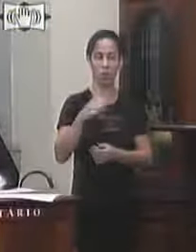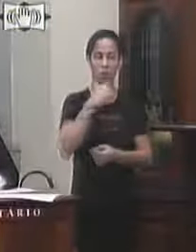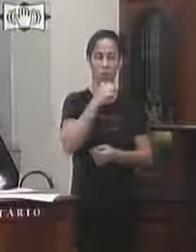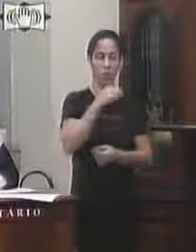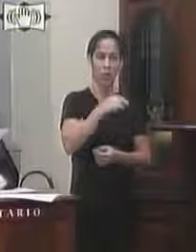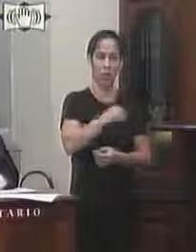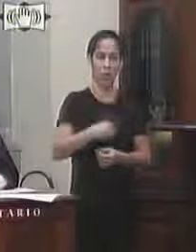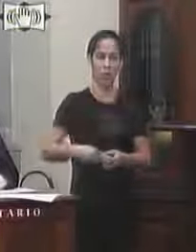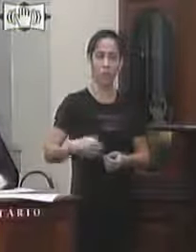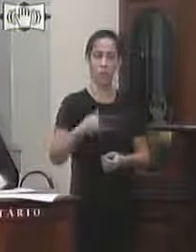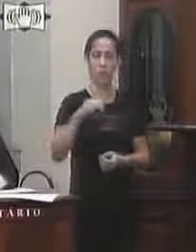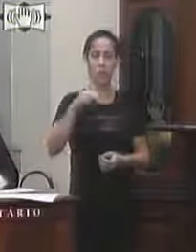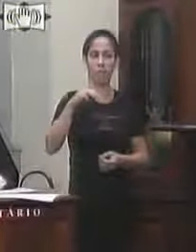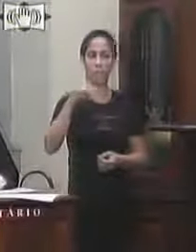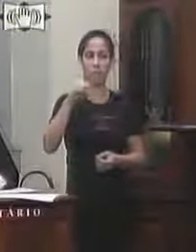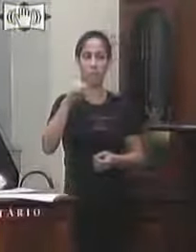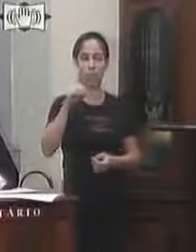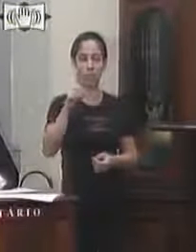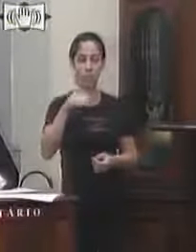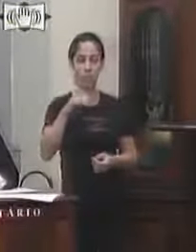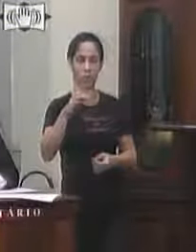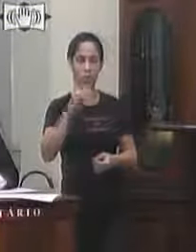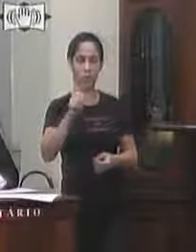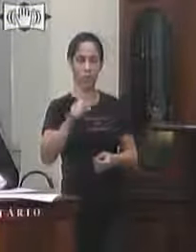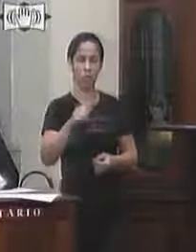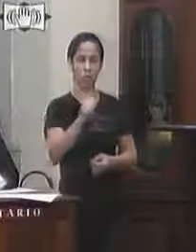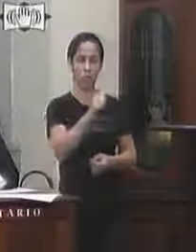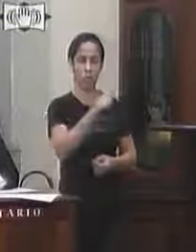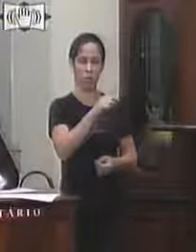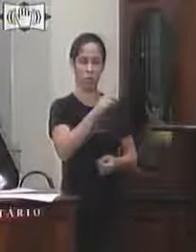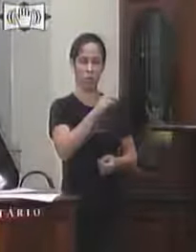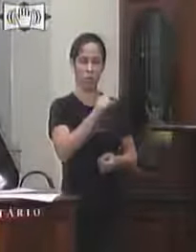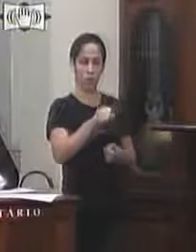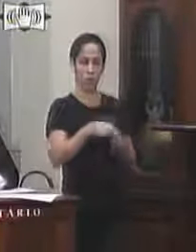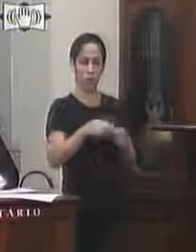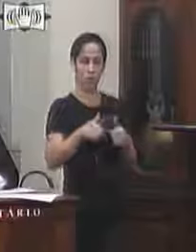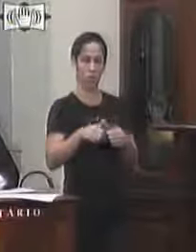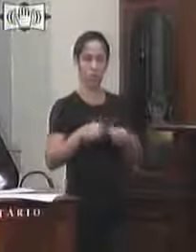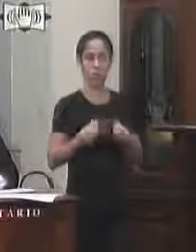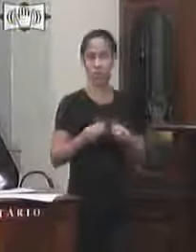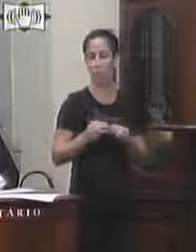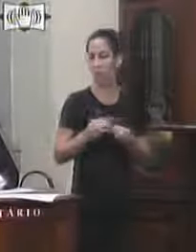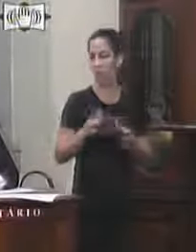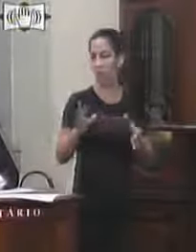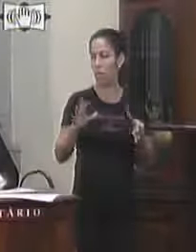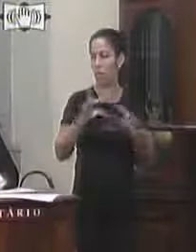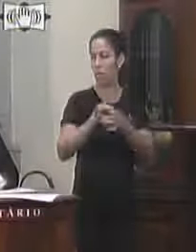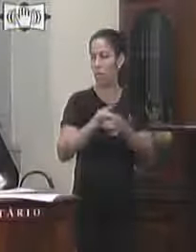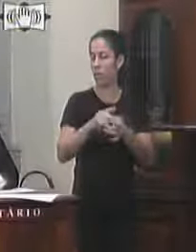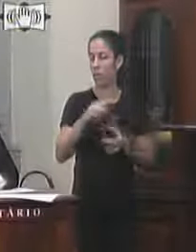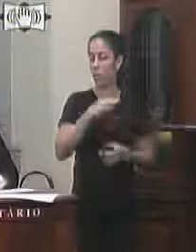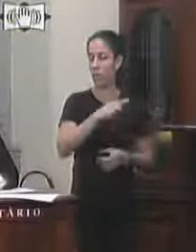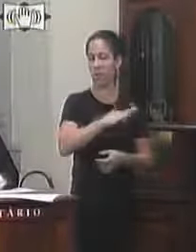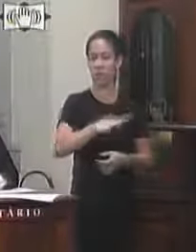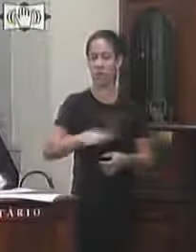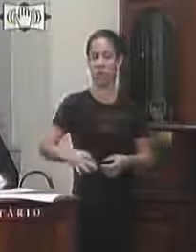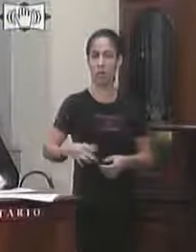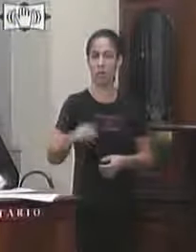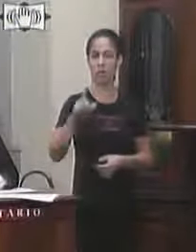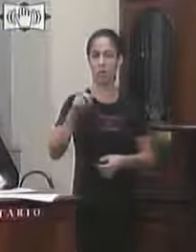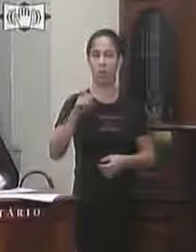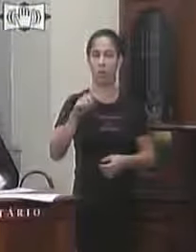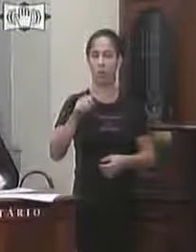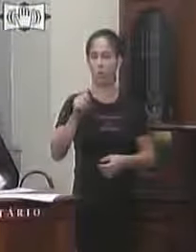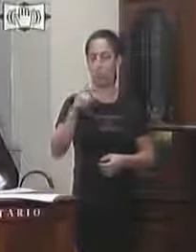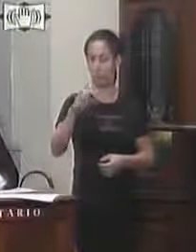da Maris Alves e o excelentíssimo deputado federal Luiz Antônio ficou pactuada a inserção do município de Valença no programa de envelhecimento ativo e saudável projeto